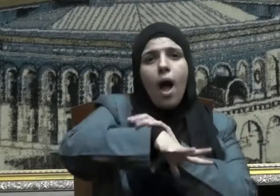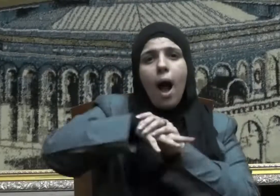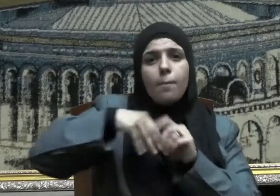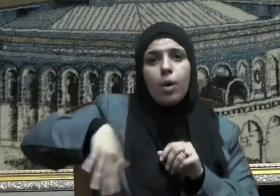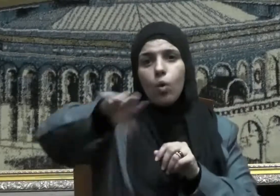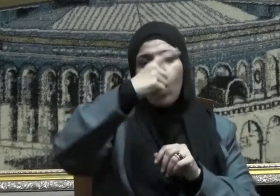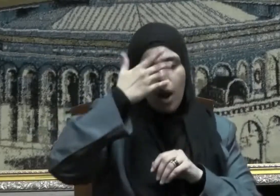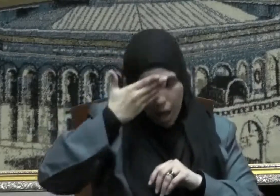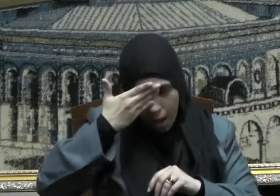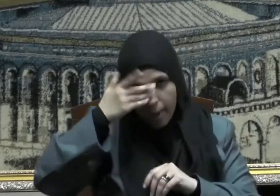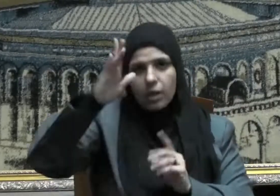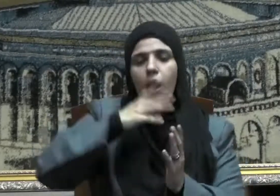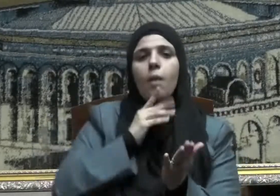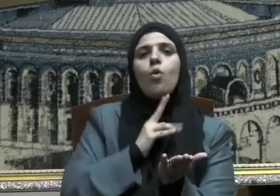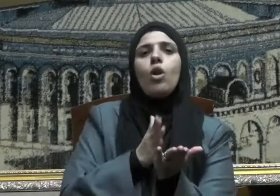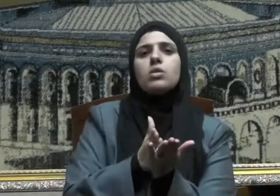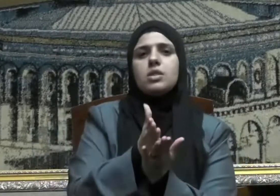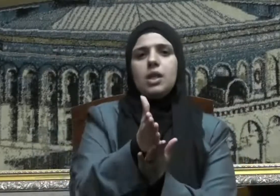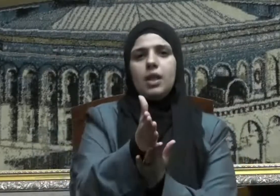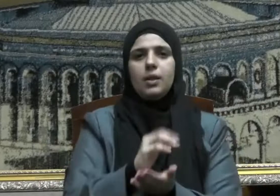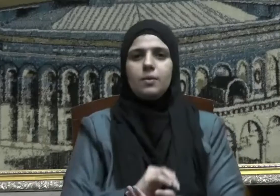واجعلنا من عبادك المخلصين